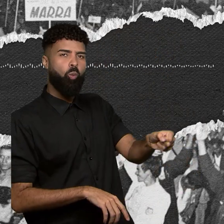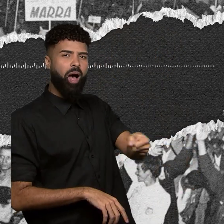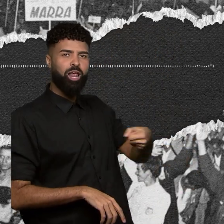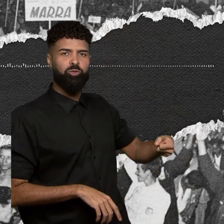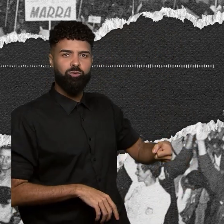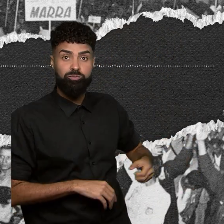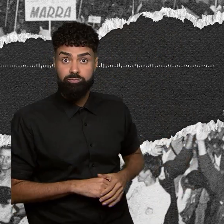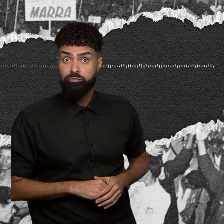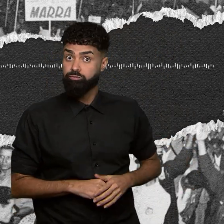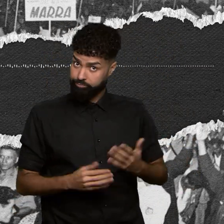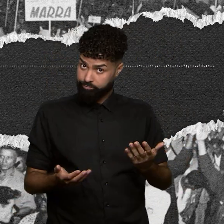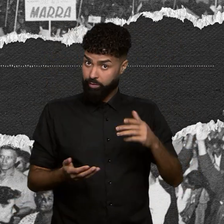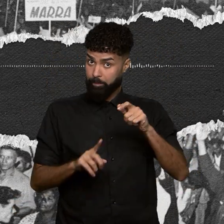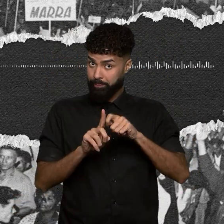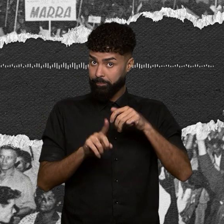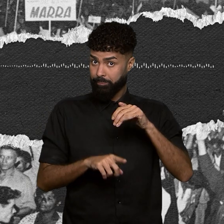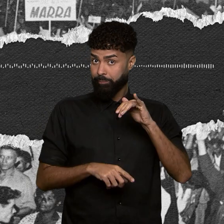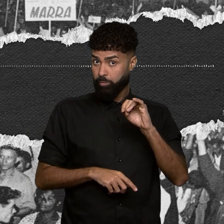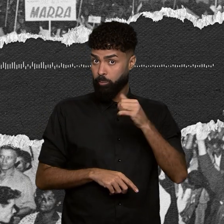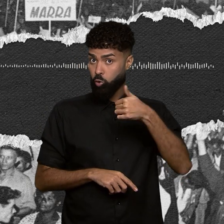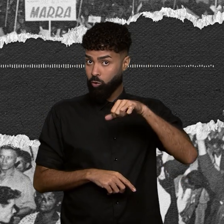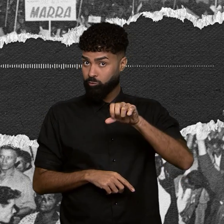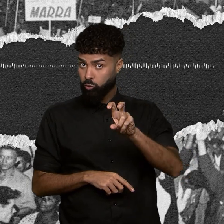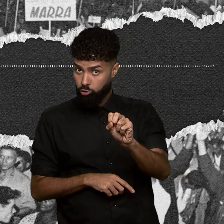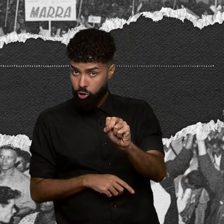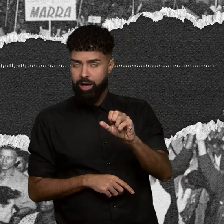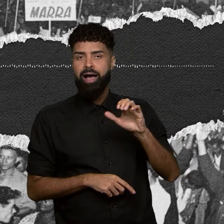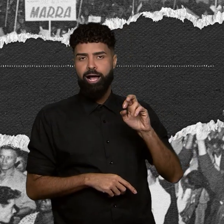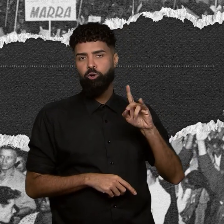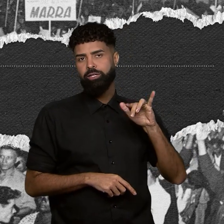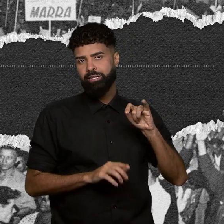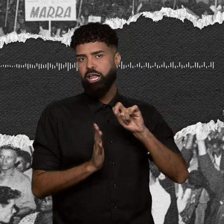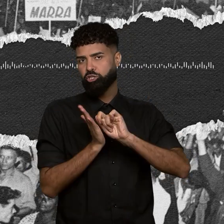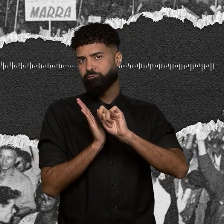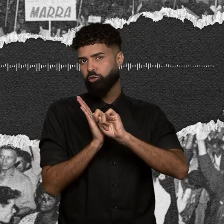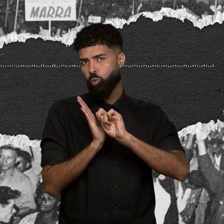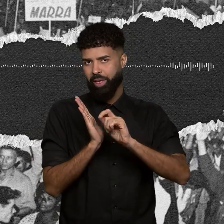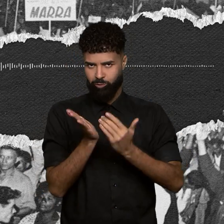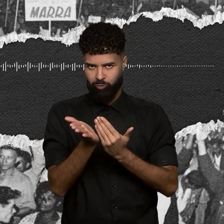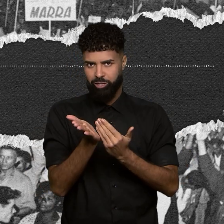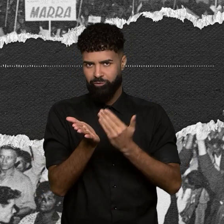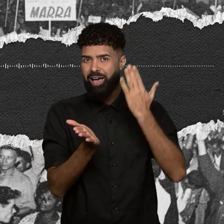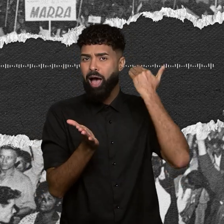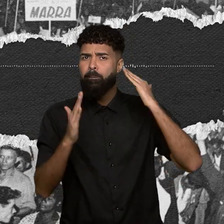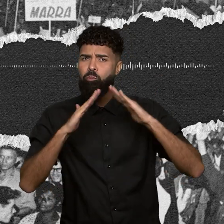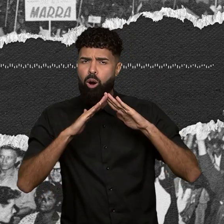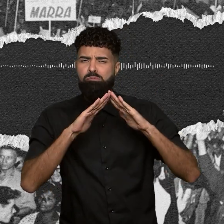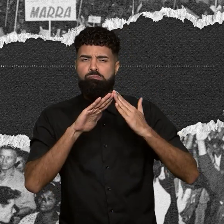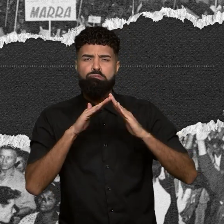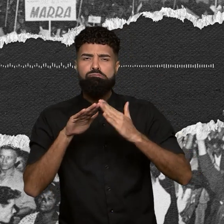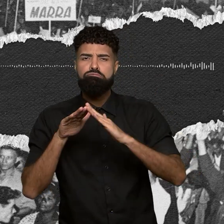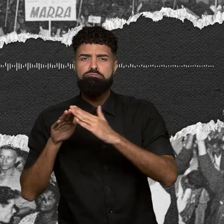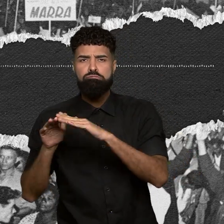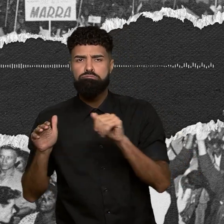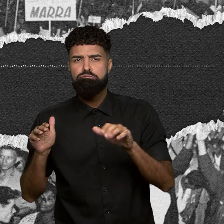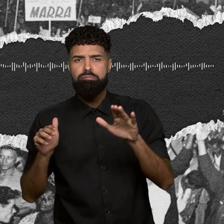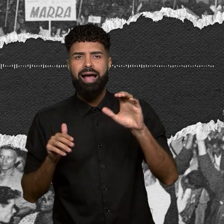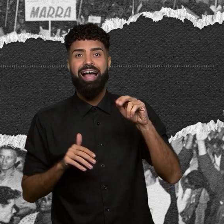1958 que Carolina escreveu esses trechos do livro. Ela morava em um barraco na favela do Canindé, na cidade de São Paulo,